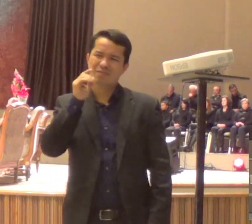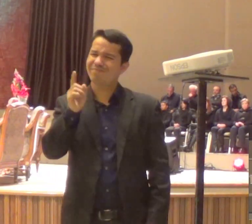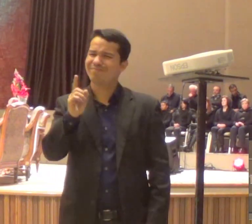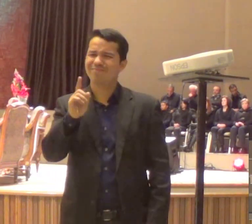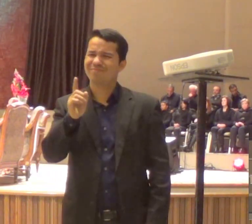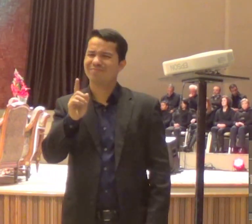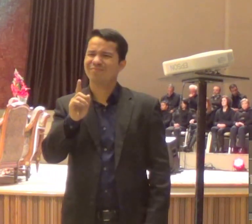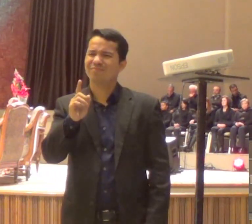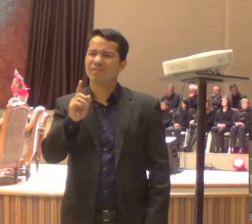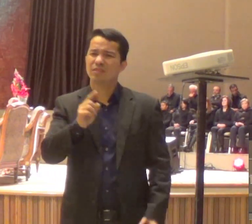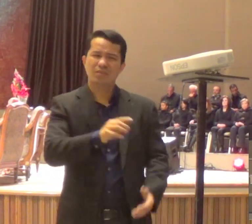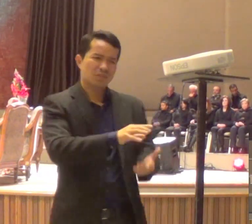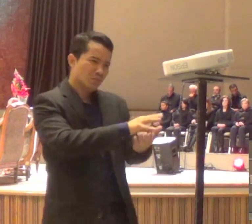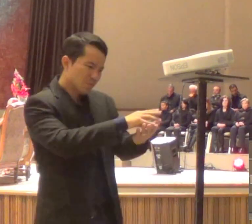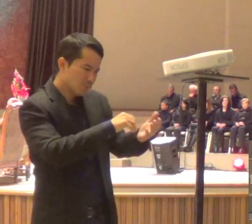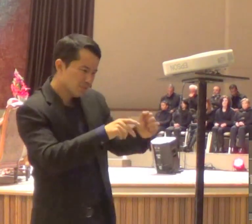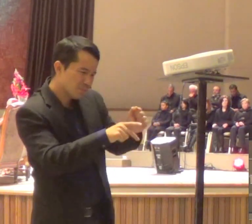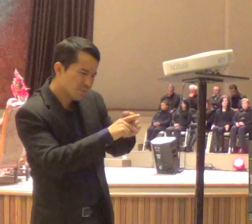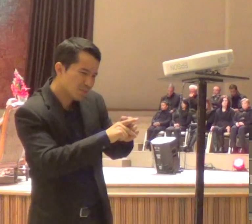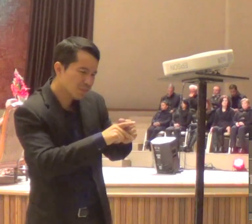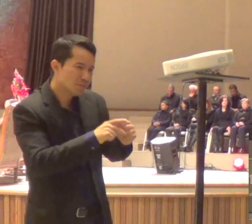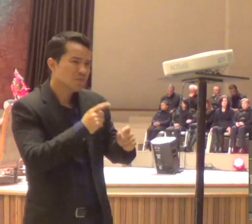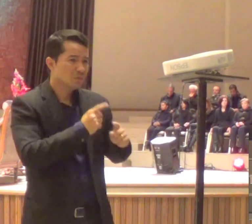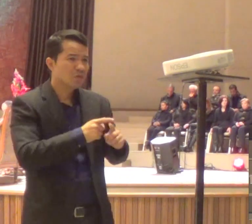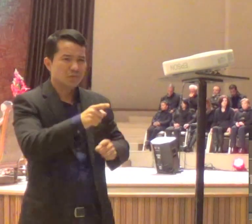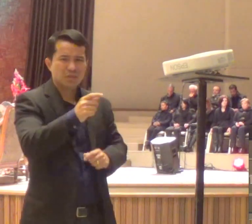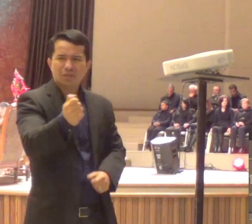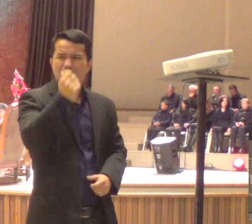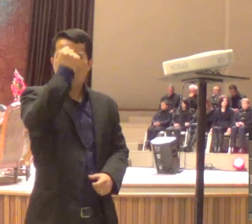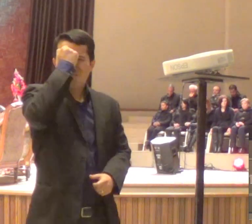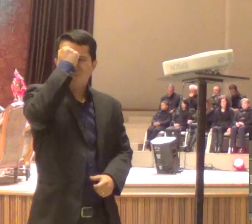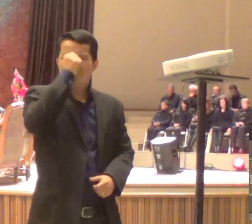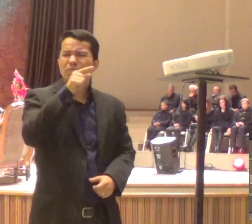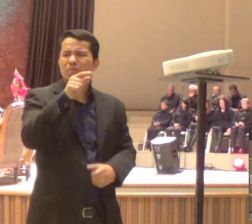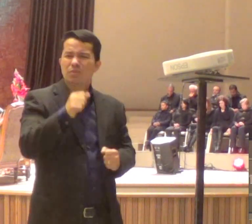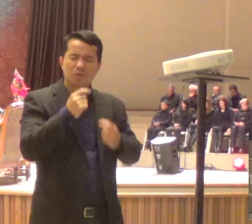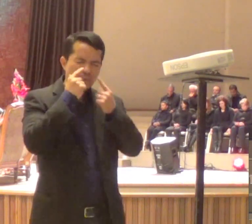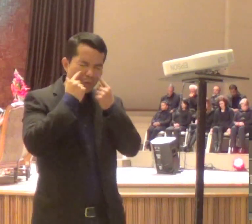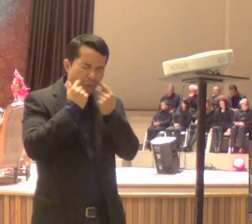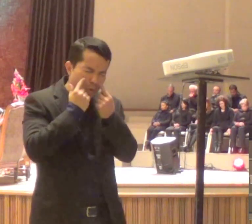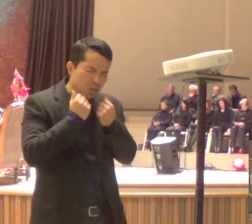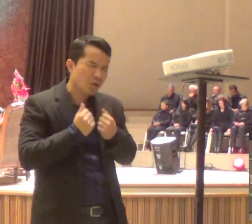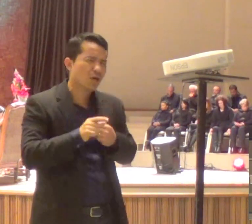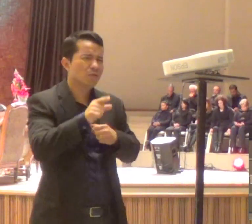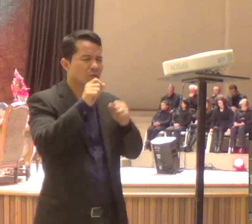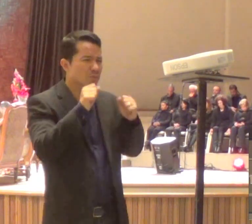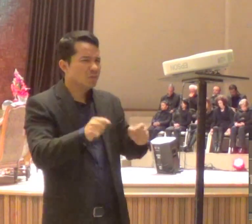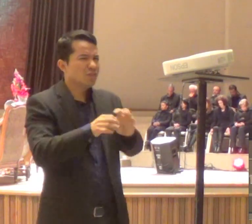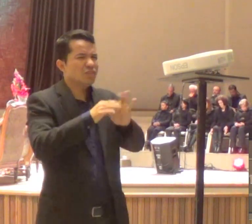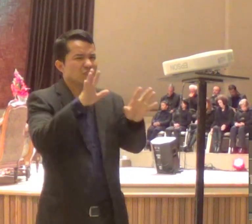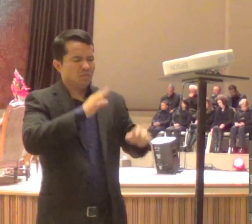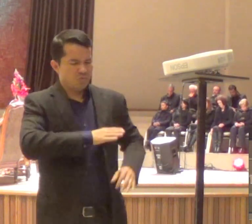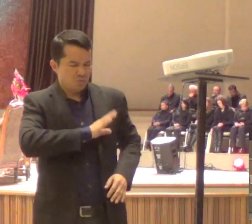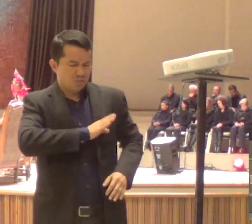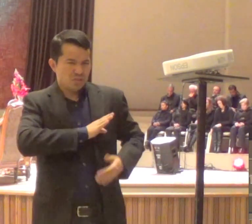de Jesus, se cruza com o teu, chore os seus pecados, quando o olhar, de Jesus, se cruza com o teu,